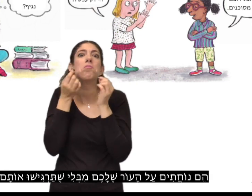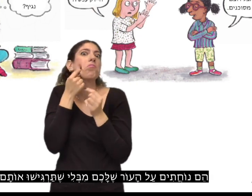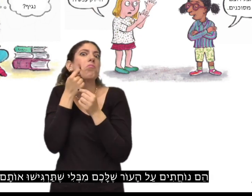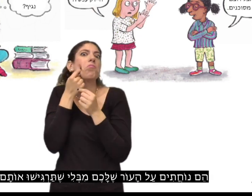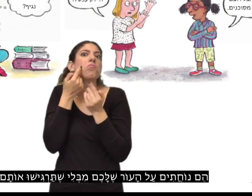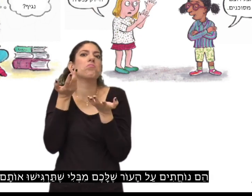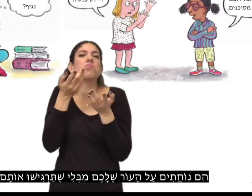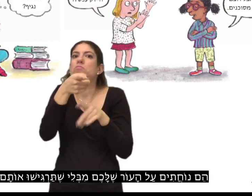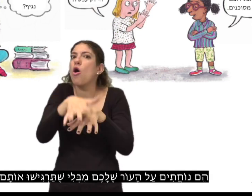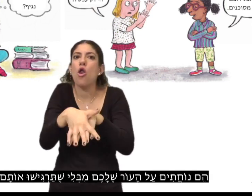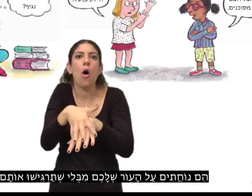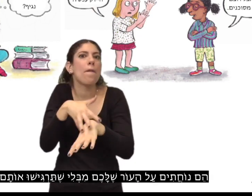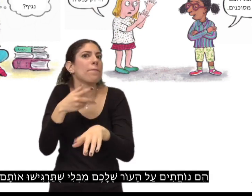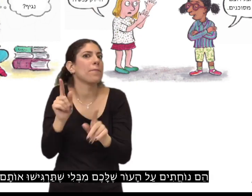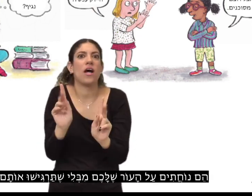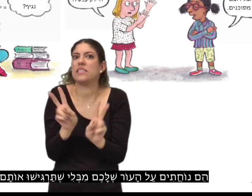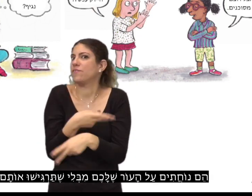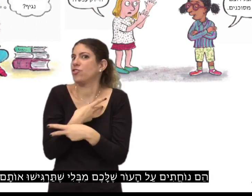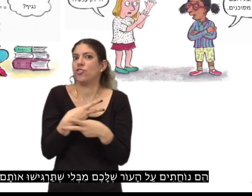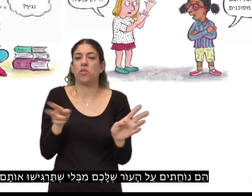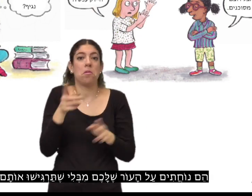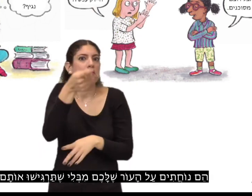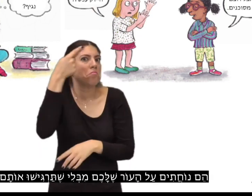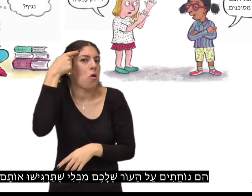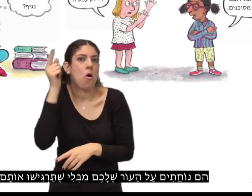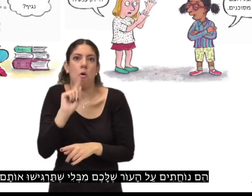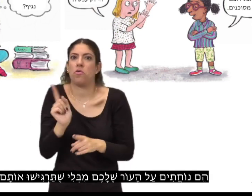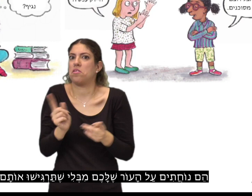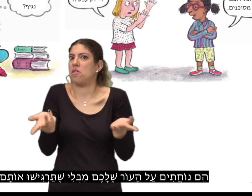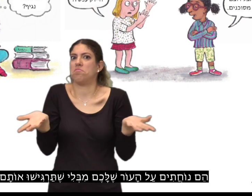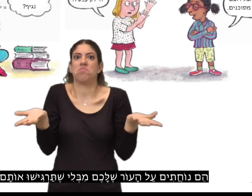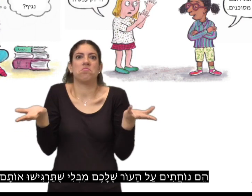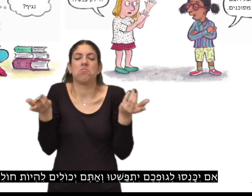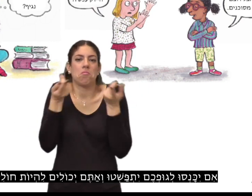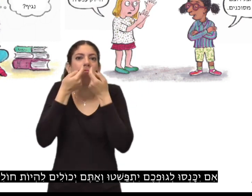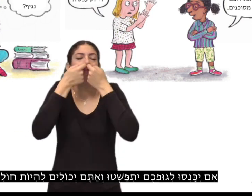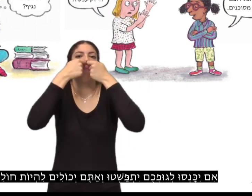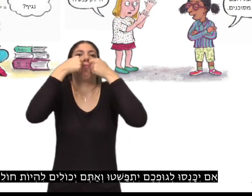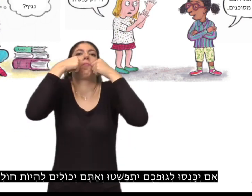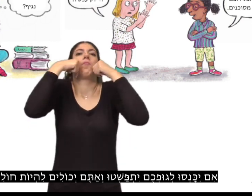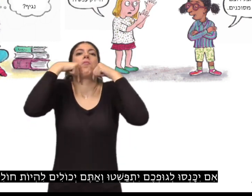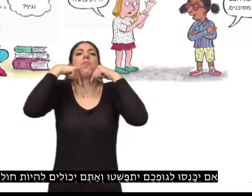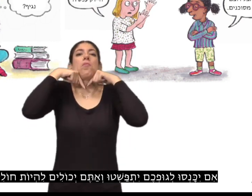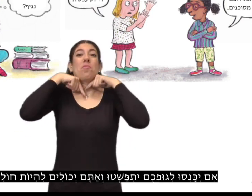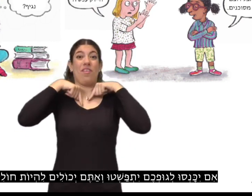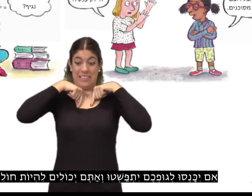הם נוחתים על האור שלכם מבלי שתרגישו אותם. אם ייכנסו